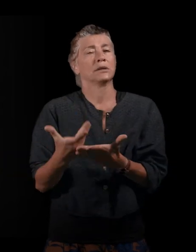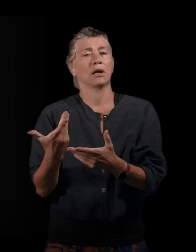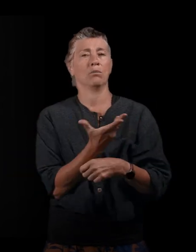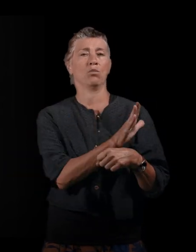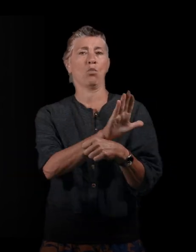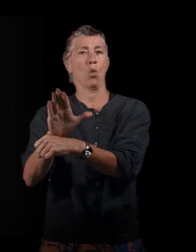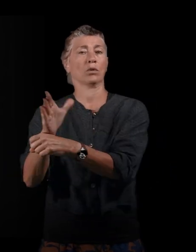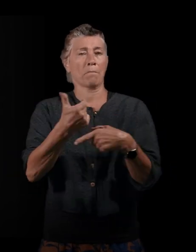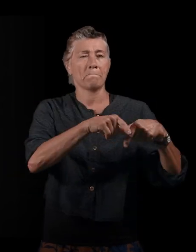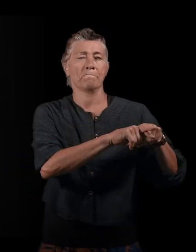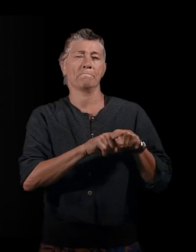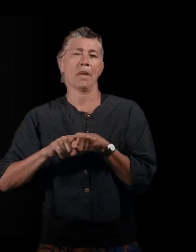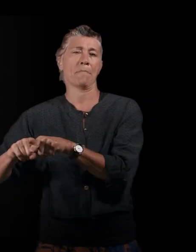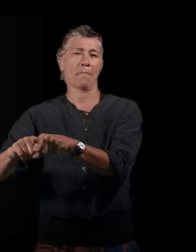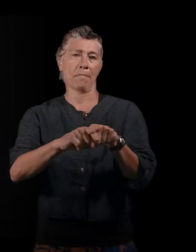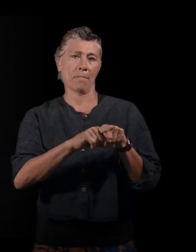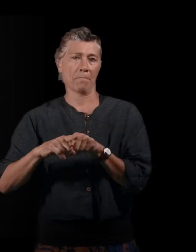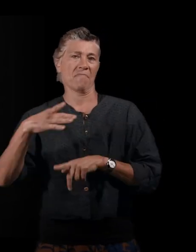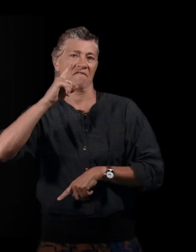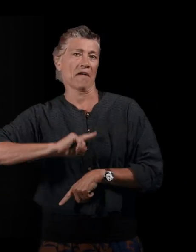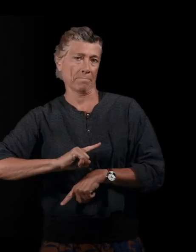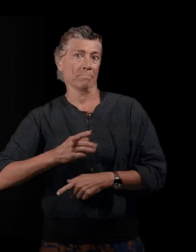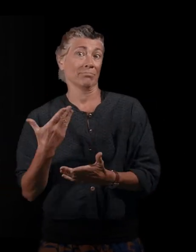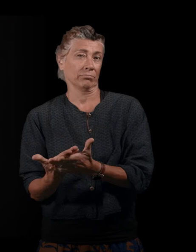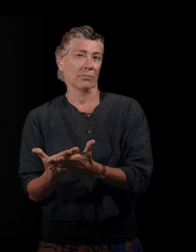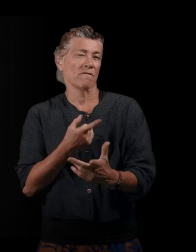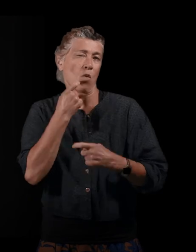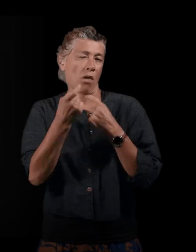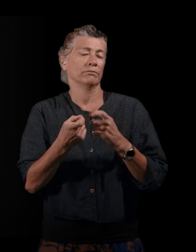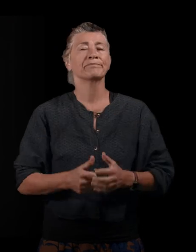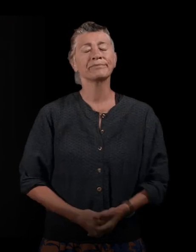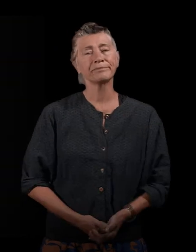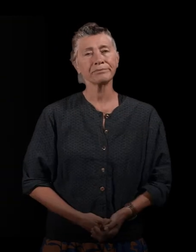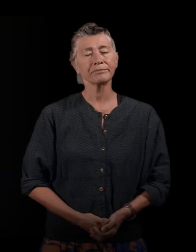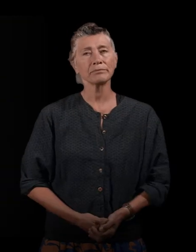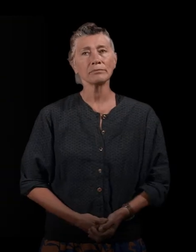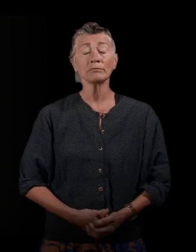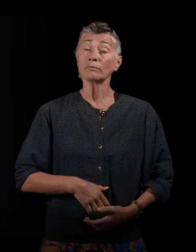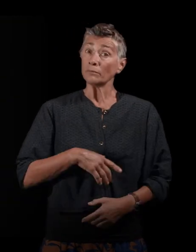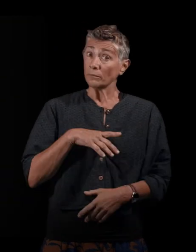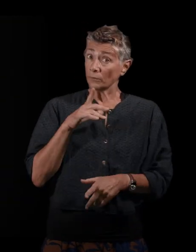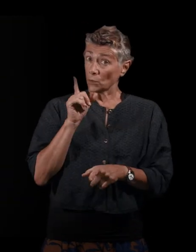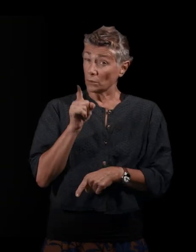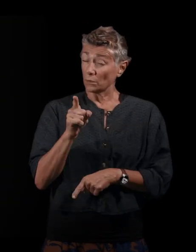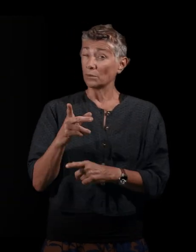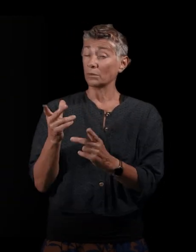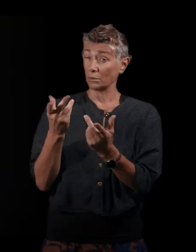commune, collective, ce type de violence-là aussi. Ce que vous racontez aussi très bien, parce que vous décrivez très bien,